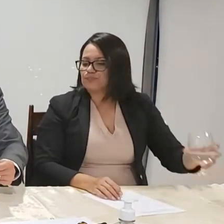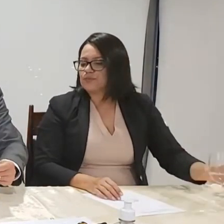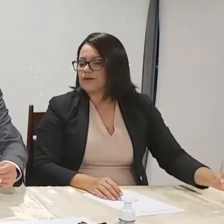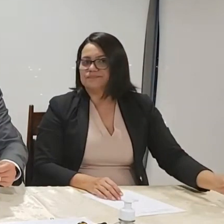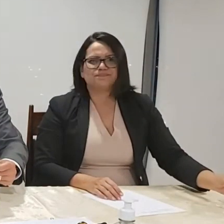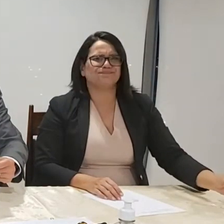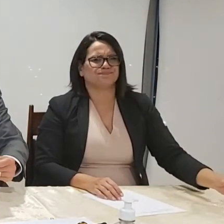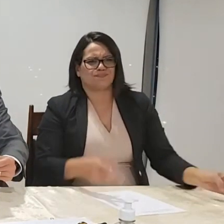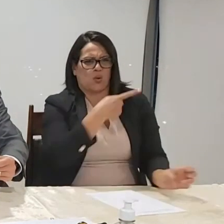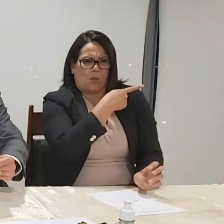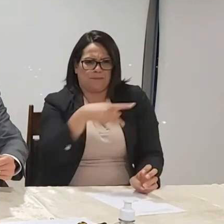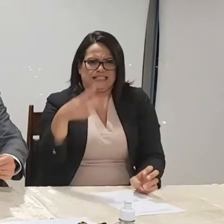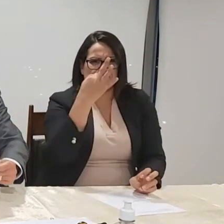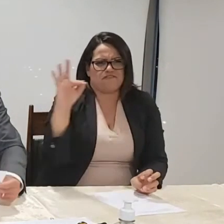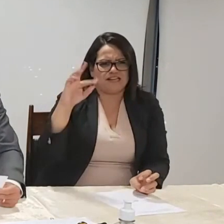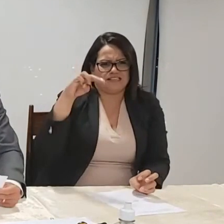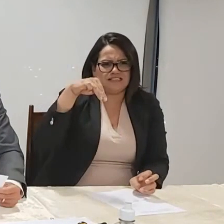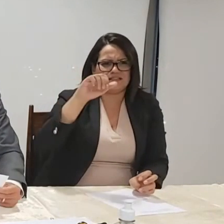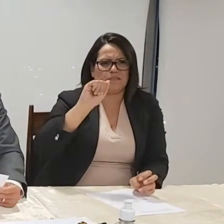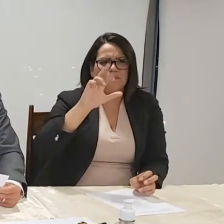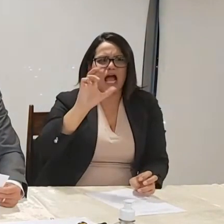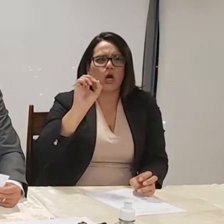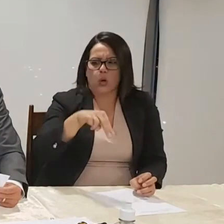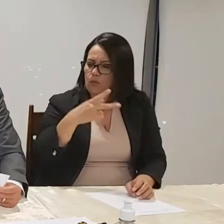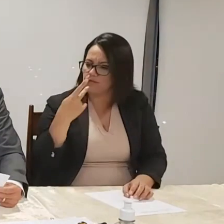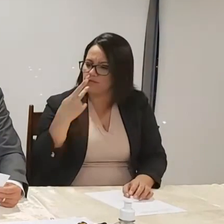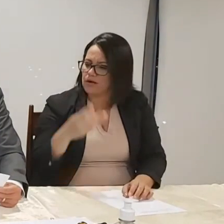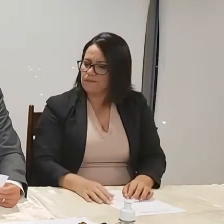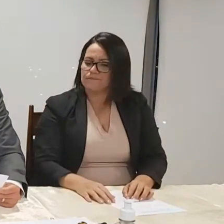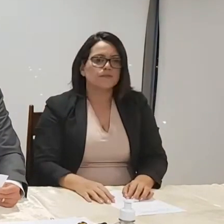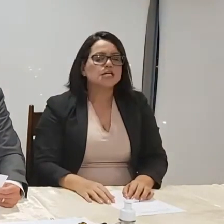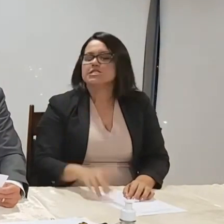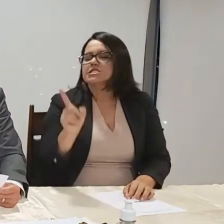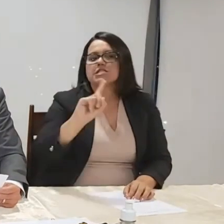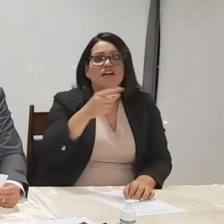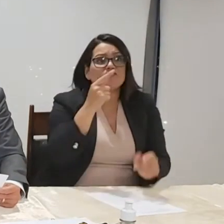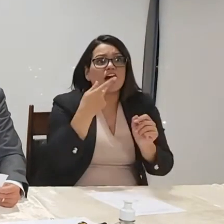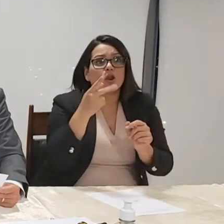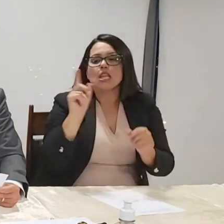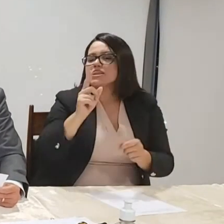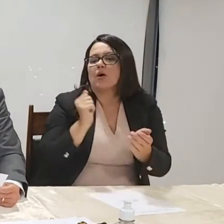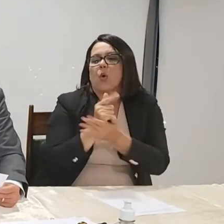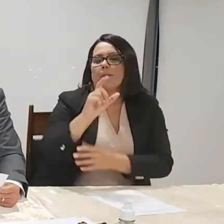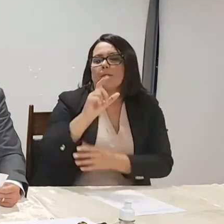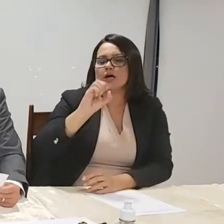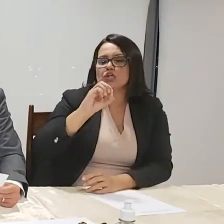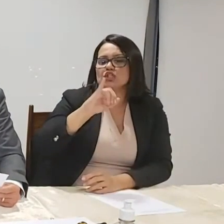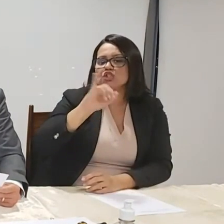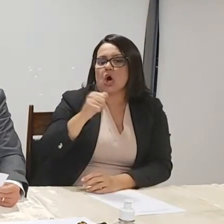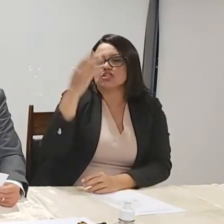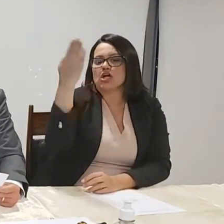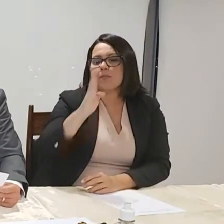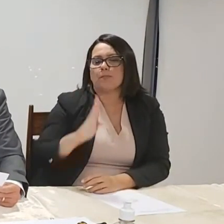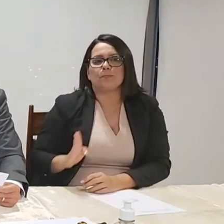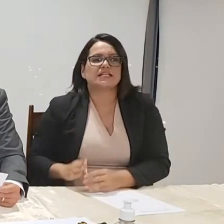Lo que dijo Macron, por el amor de Dios, Macron, no compren soja de Brasil porque así usted no está deforestando la Amazonía, compre